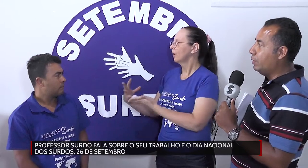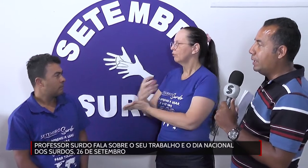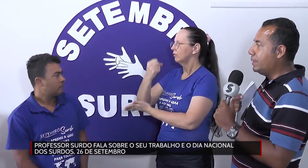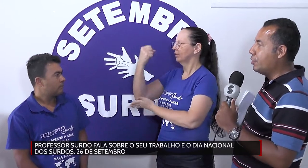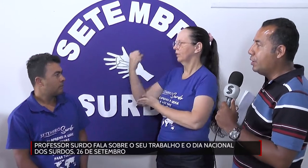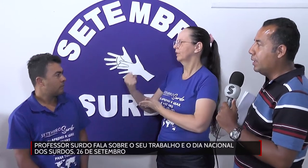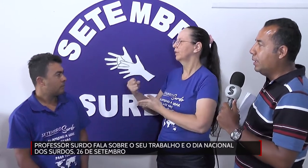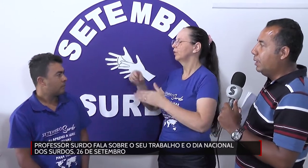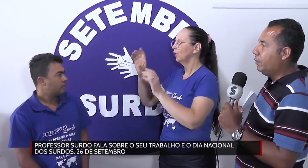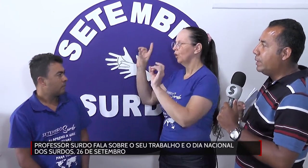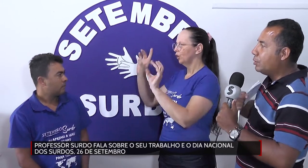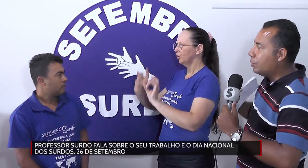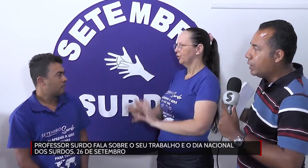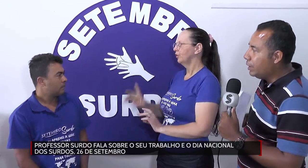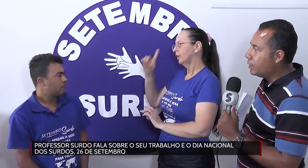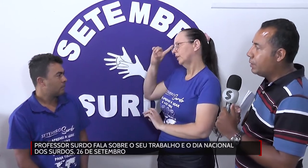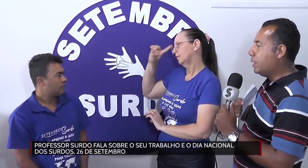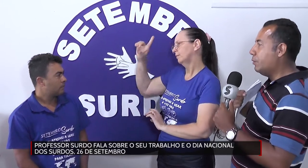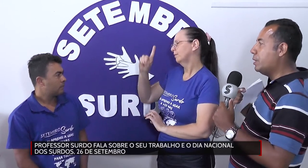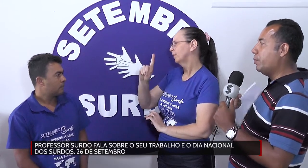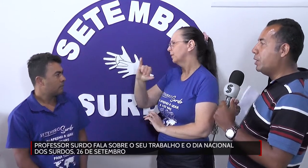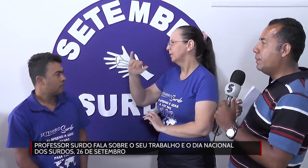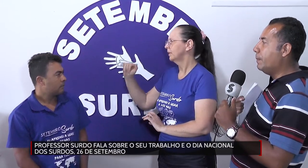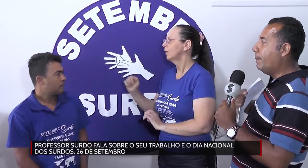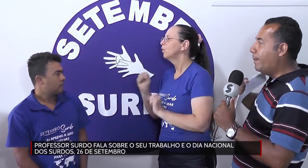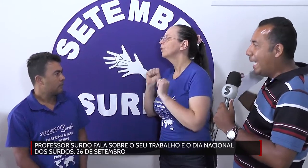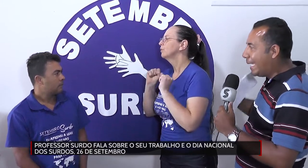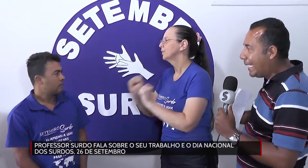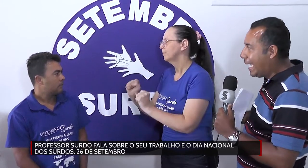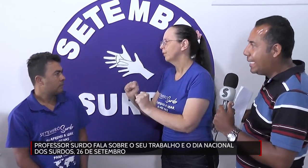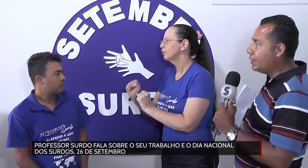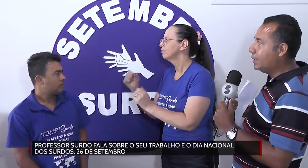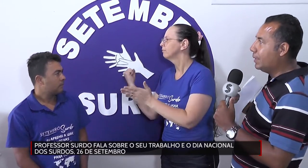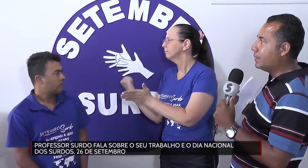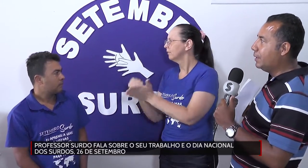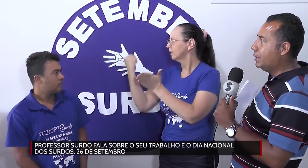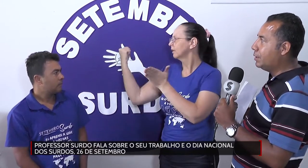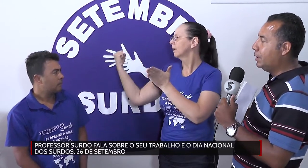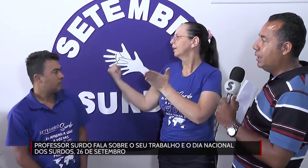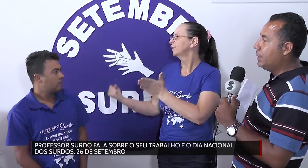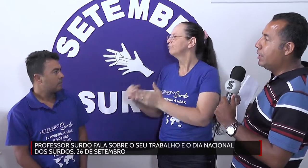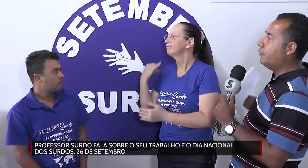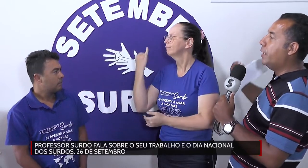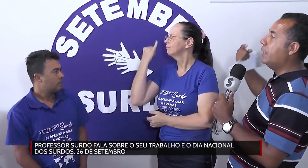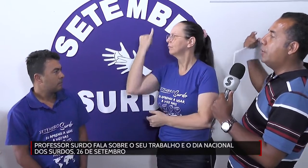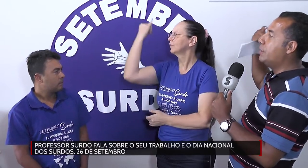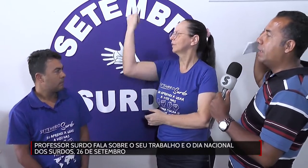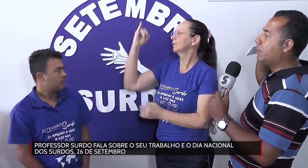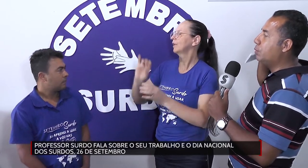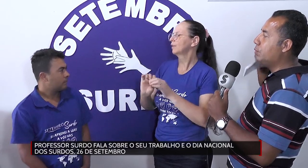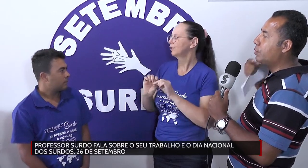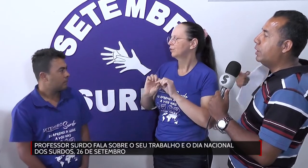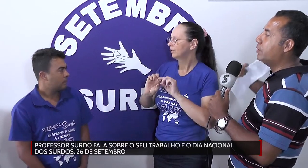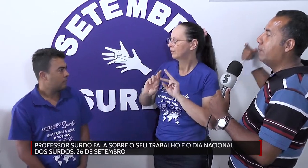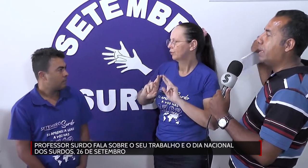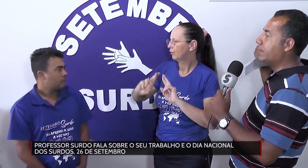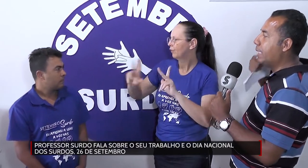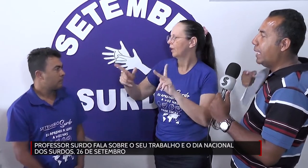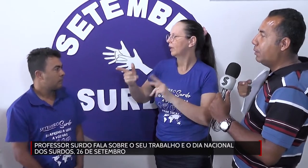desse dia. Quais as conquistas, o que você pode marcar de interessante, que é diferente dos anos que passaram,